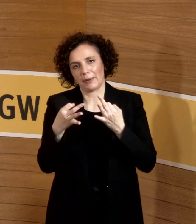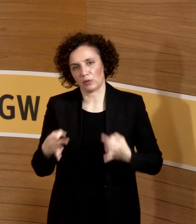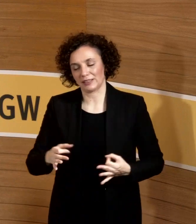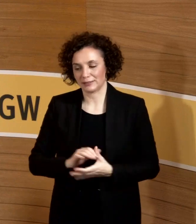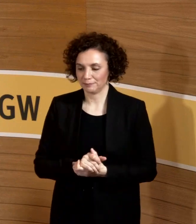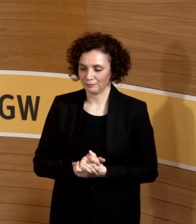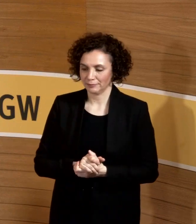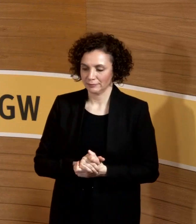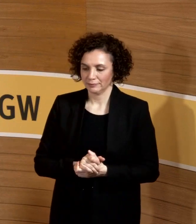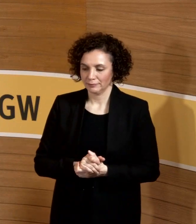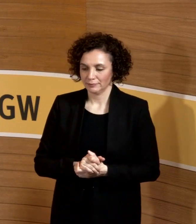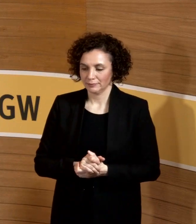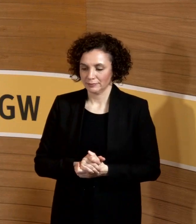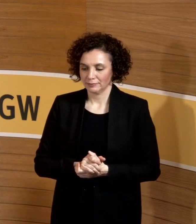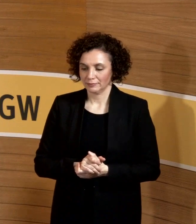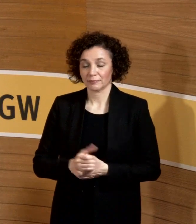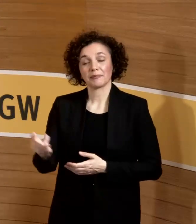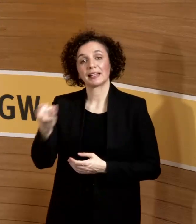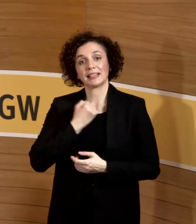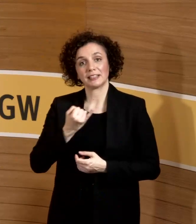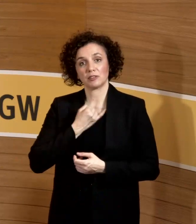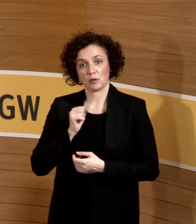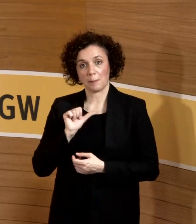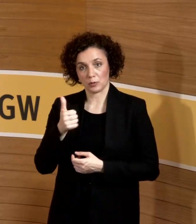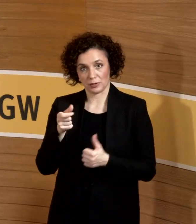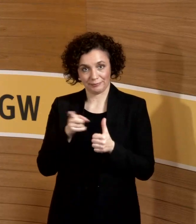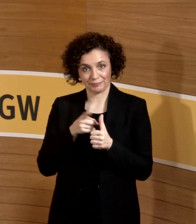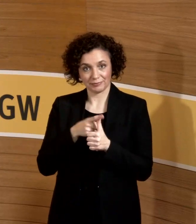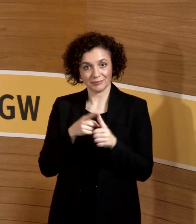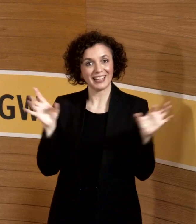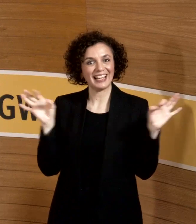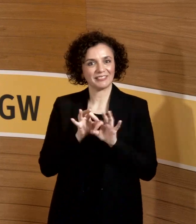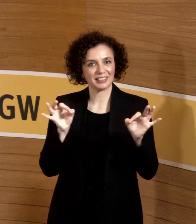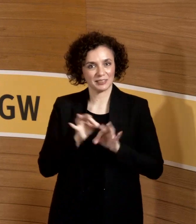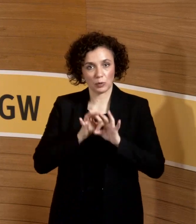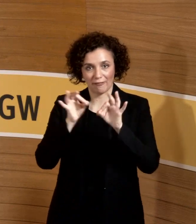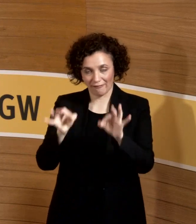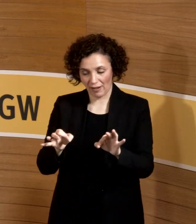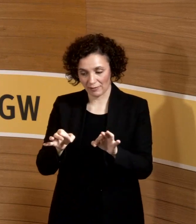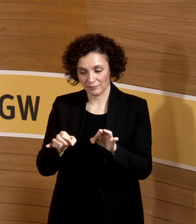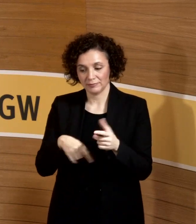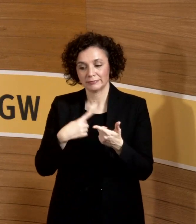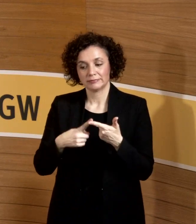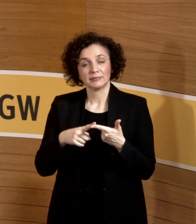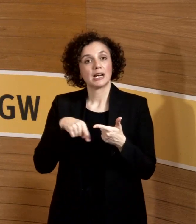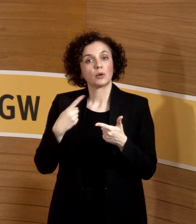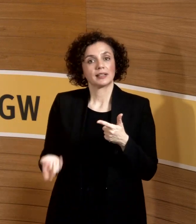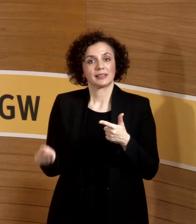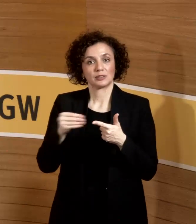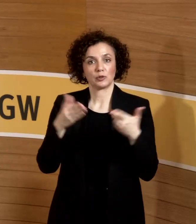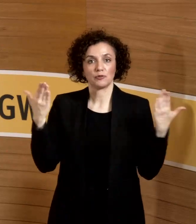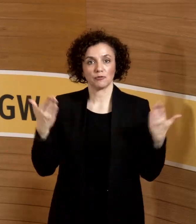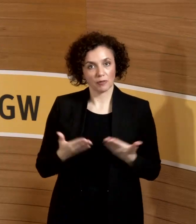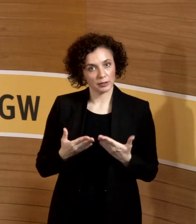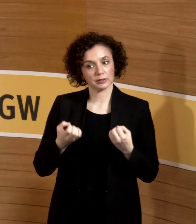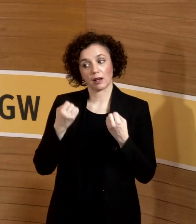individuellen Beurteilung, die Infektionsgefährdung dann einzufügen. Das wünschenswert ist eben, dass die Schwangere das